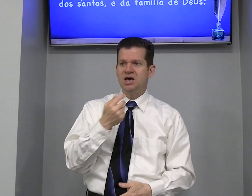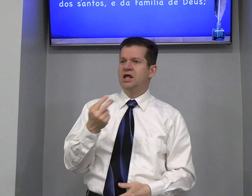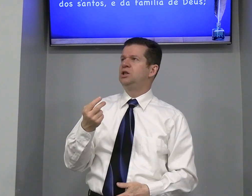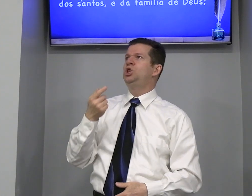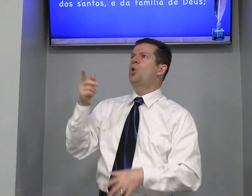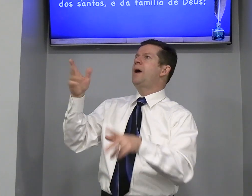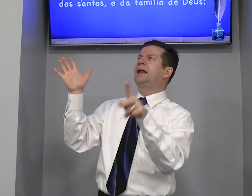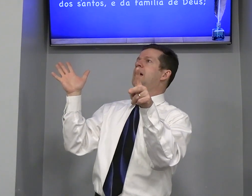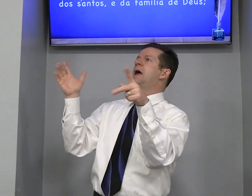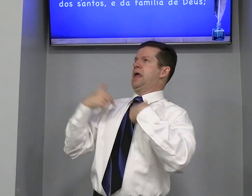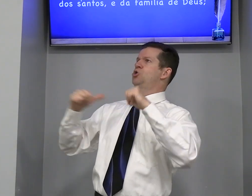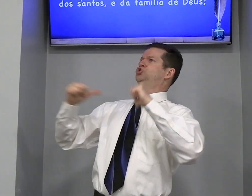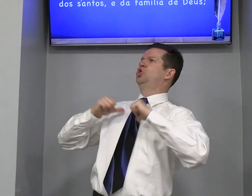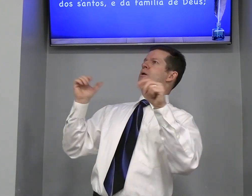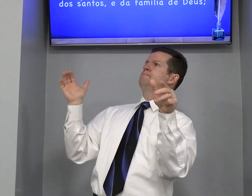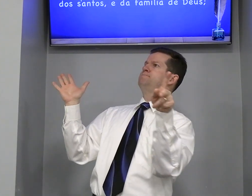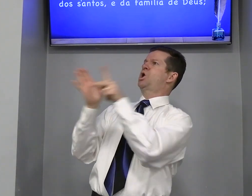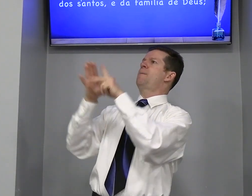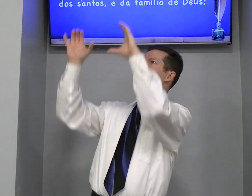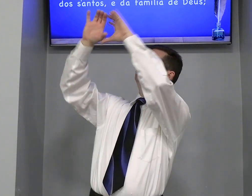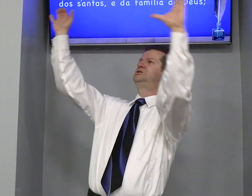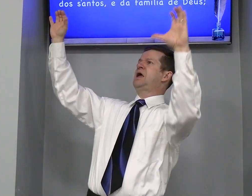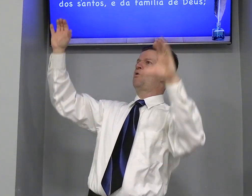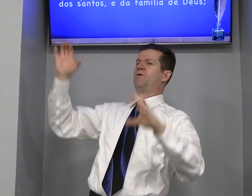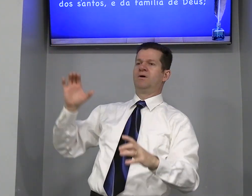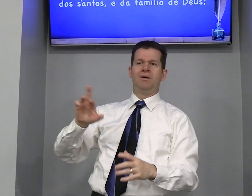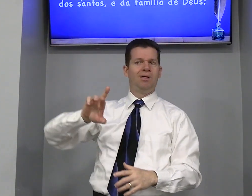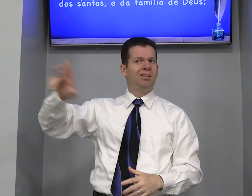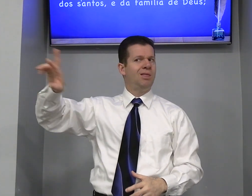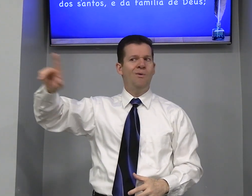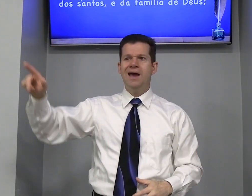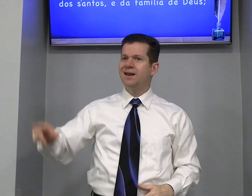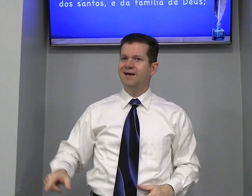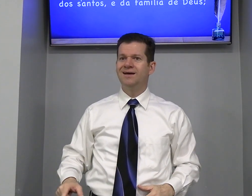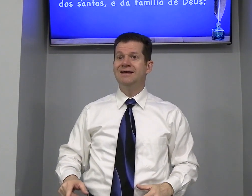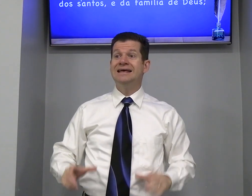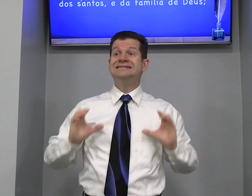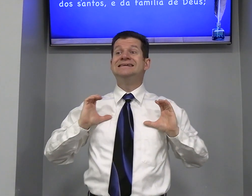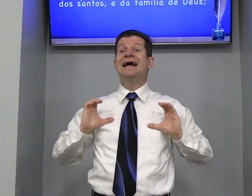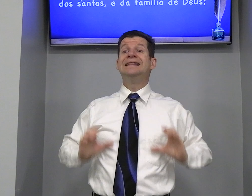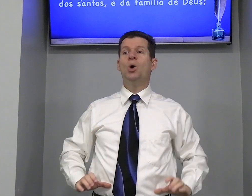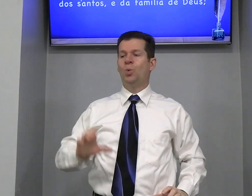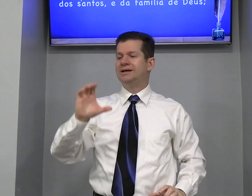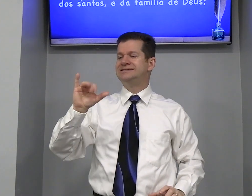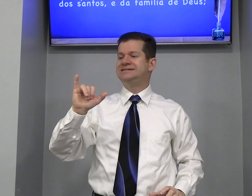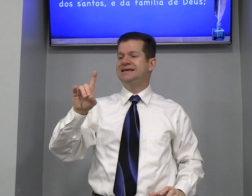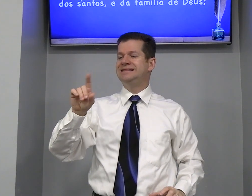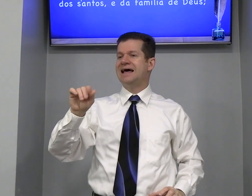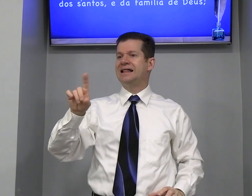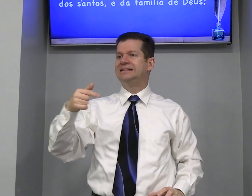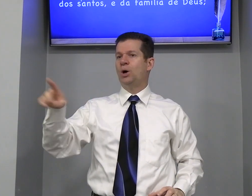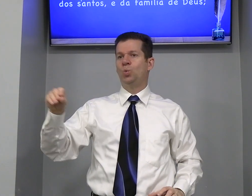Não era Eu sou Próprio Do céu Não era Cidadão Cidadão